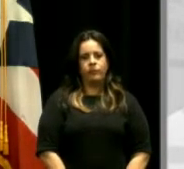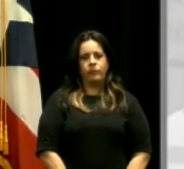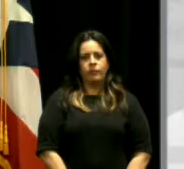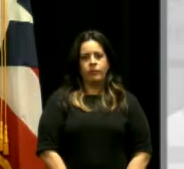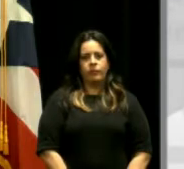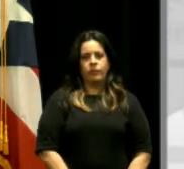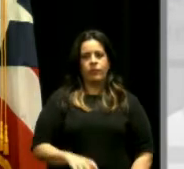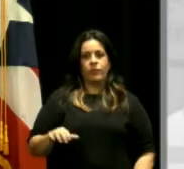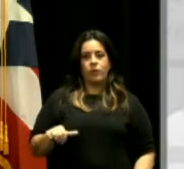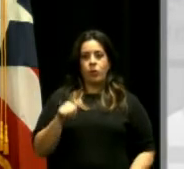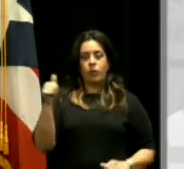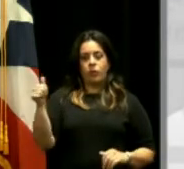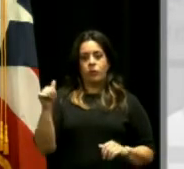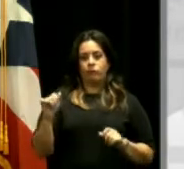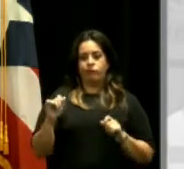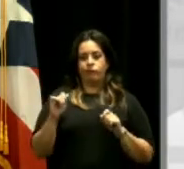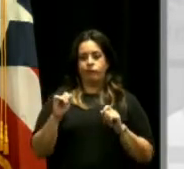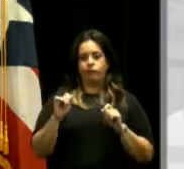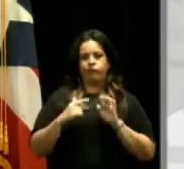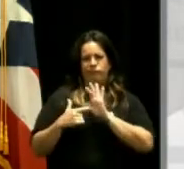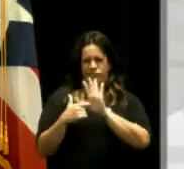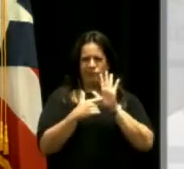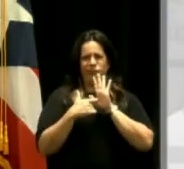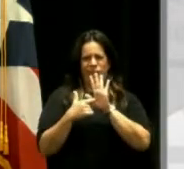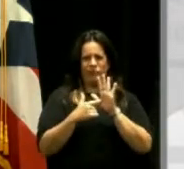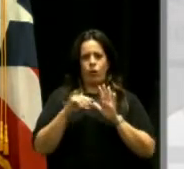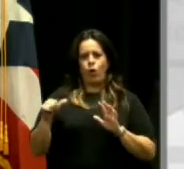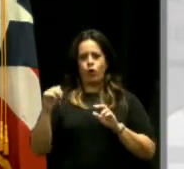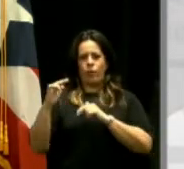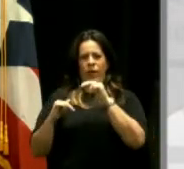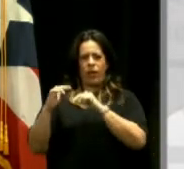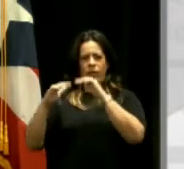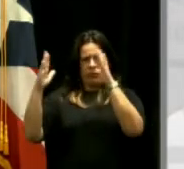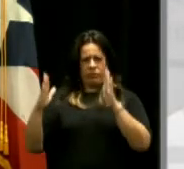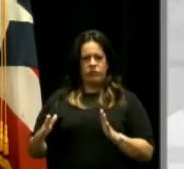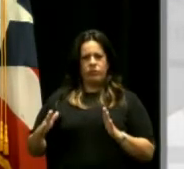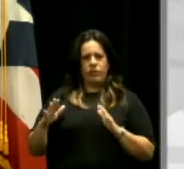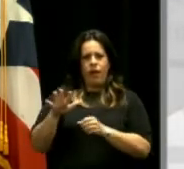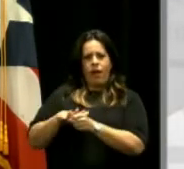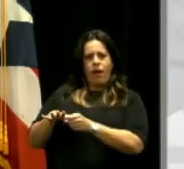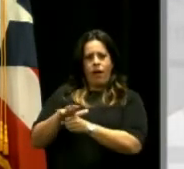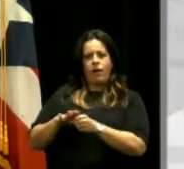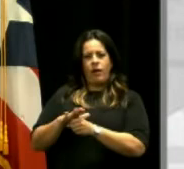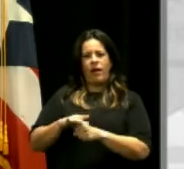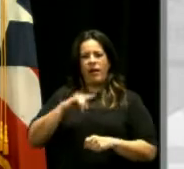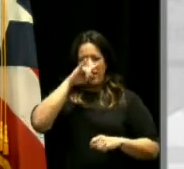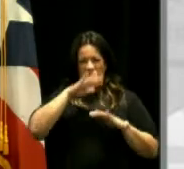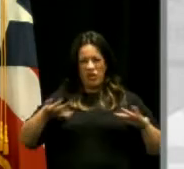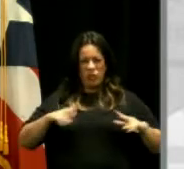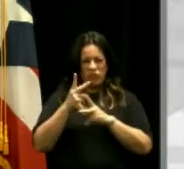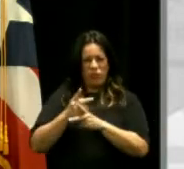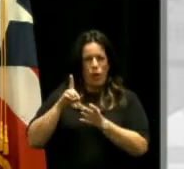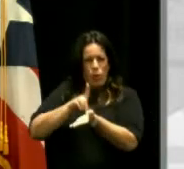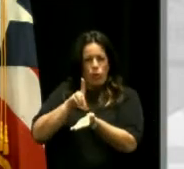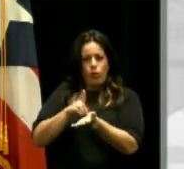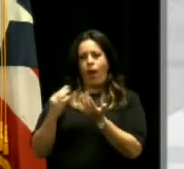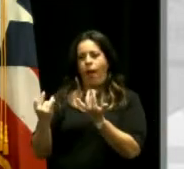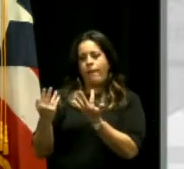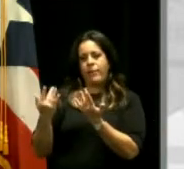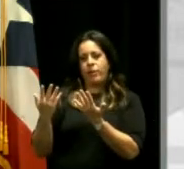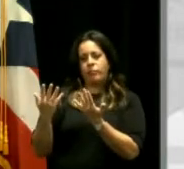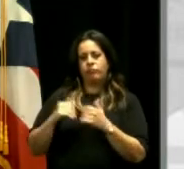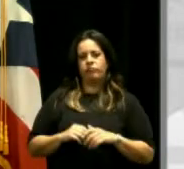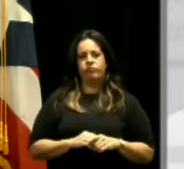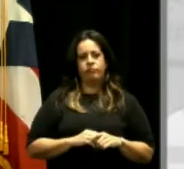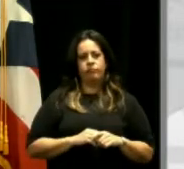Este es otro de los drop-off del otro edificio. Tenemos aquí el área de pediatría, de espera, de